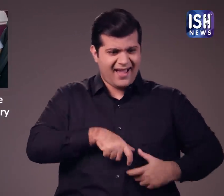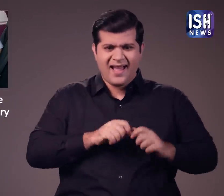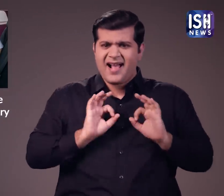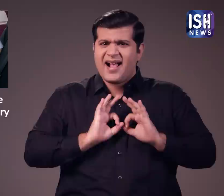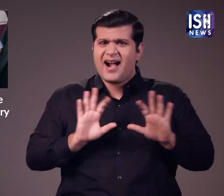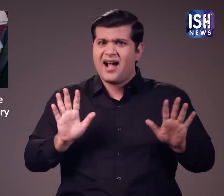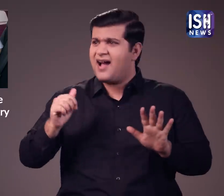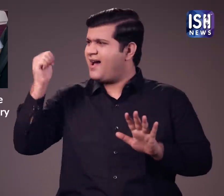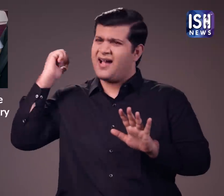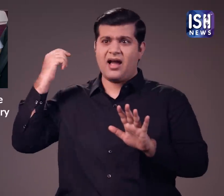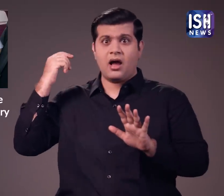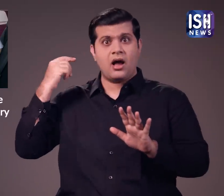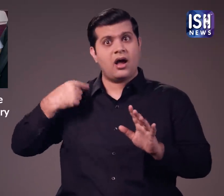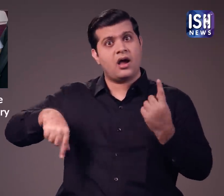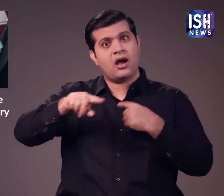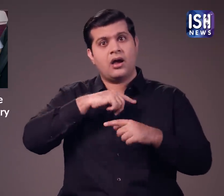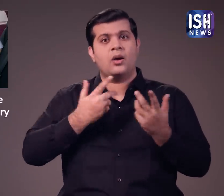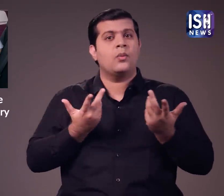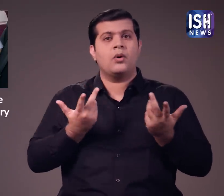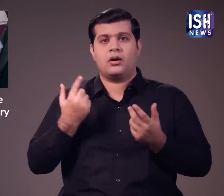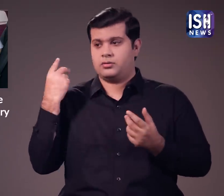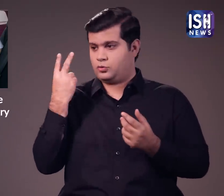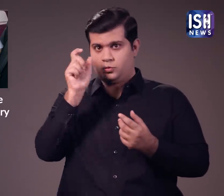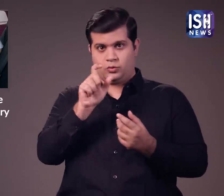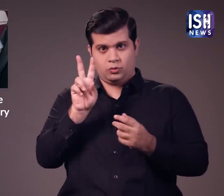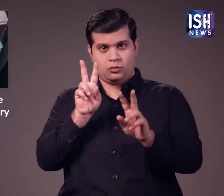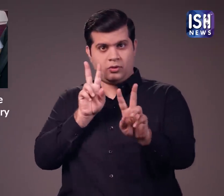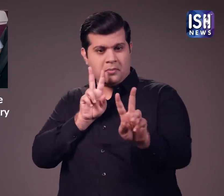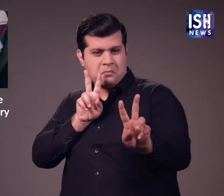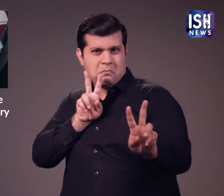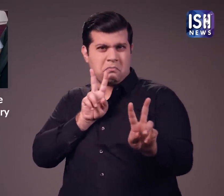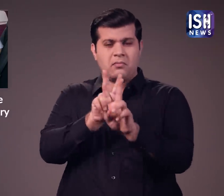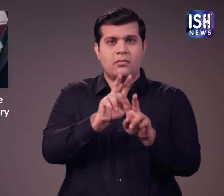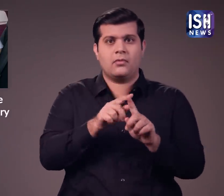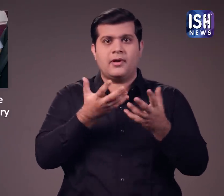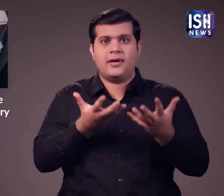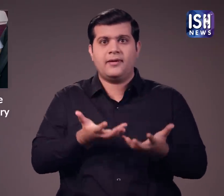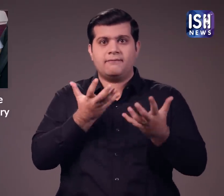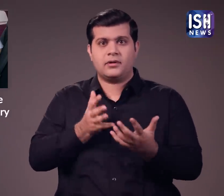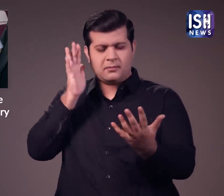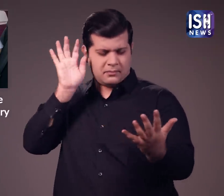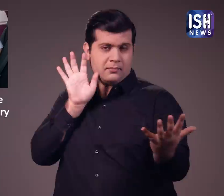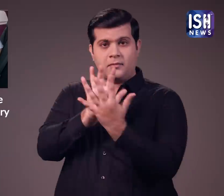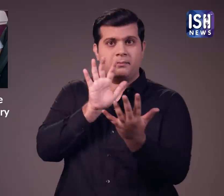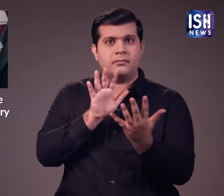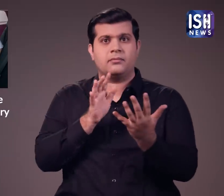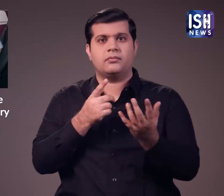पहने हुए है ऐसा इसलिए है क्योंकि पीछे की seat के यातरी का भार आगे की seat पर बैठे यातरीों पर पढ़ता है